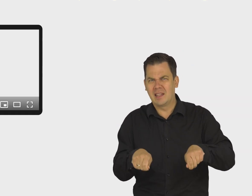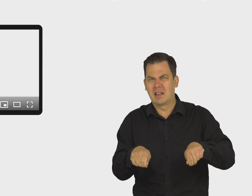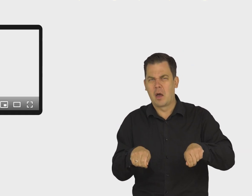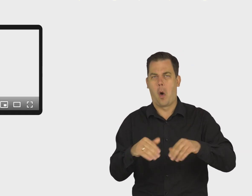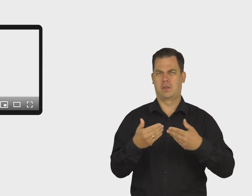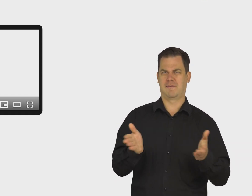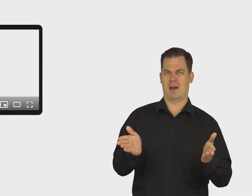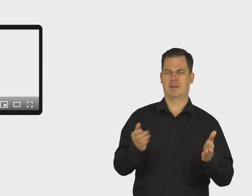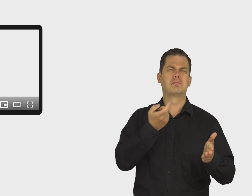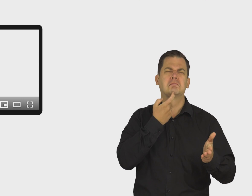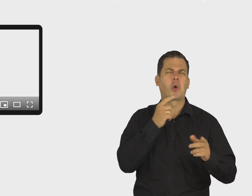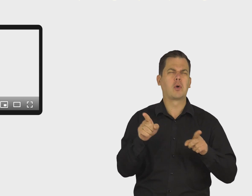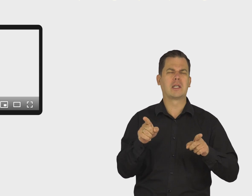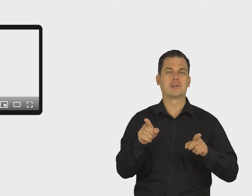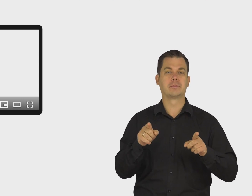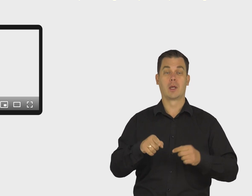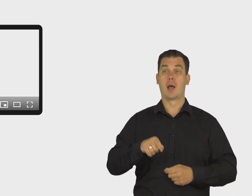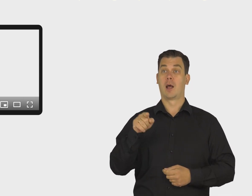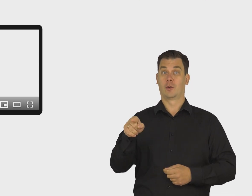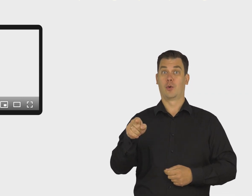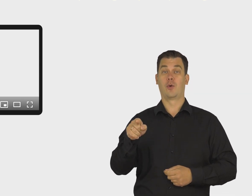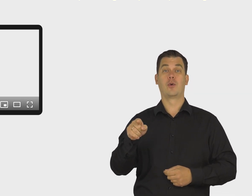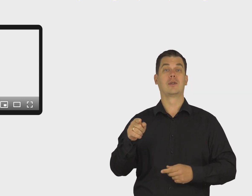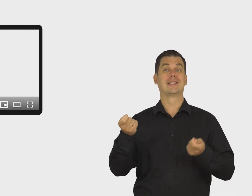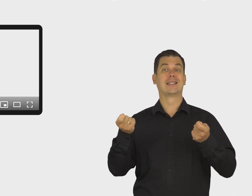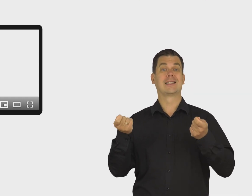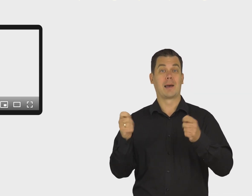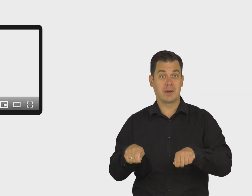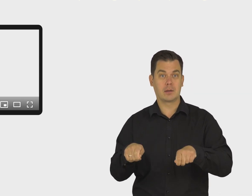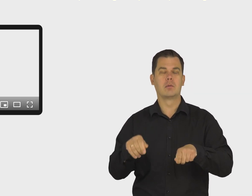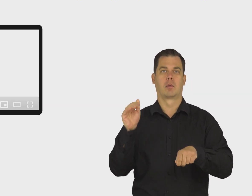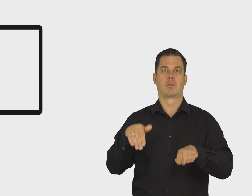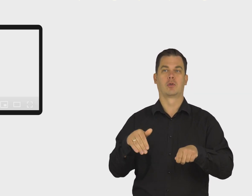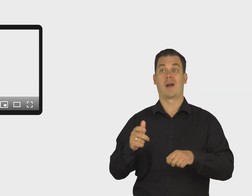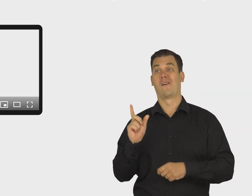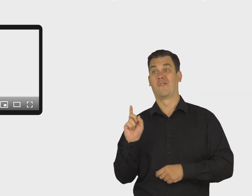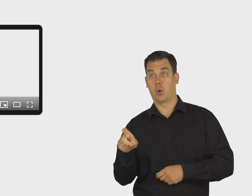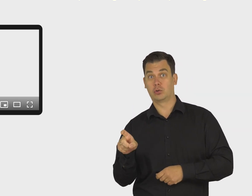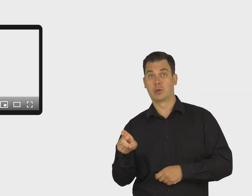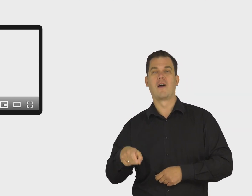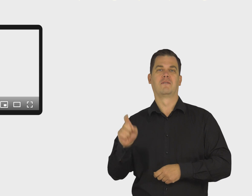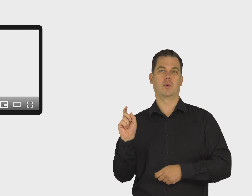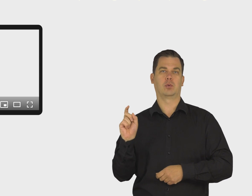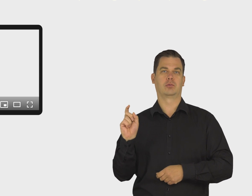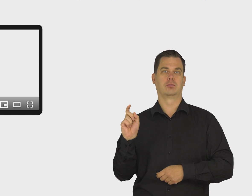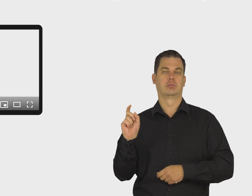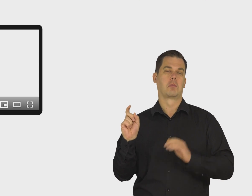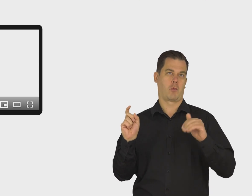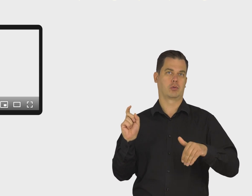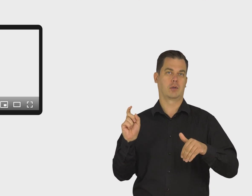zamknięte to takie, które można włączyć lub wyłączyć w filmie. Natomiast napisy otwarte są